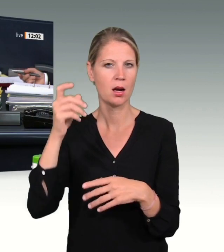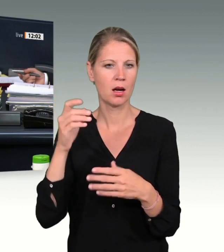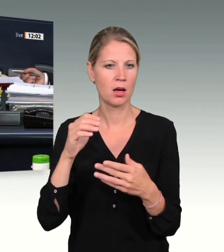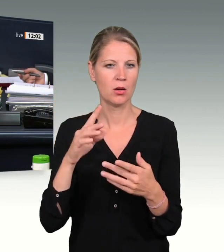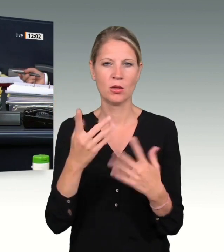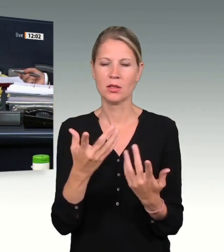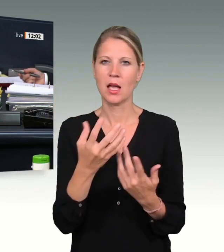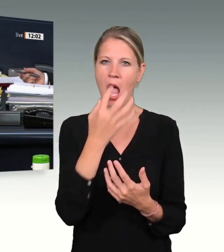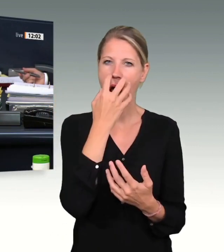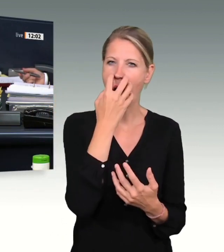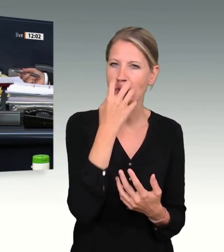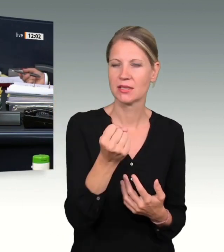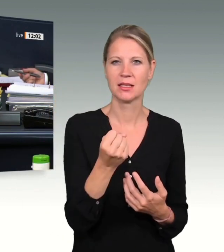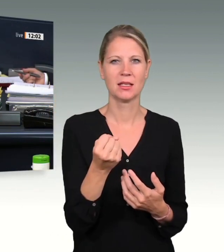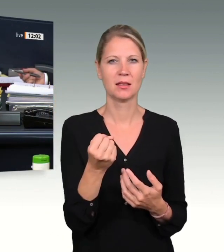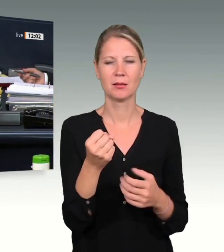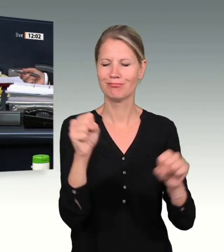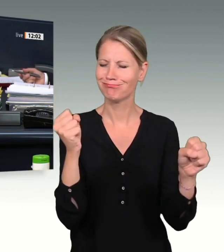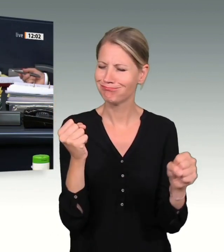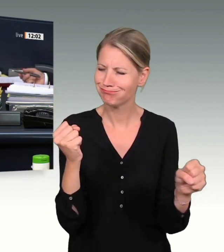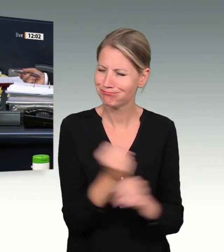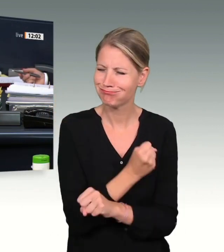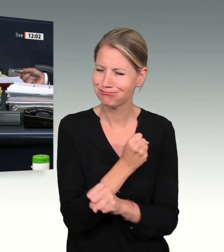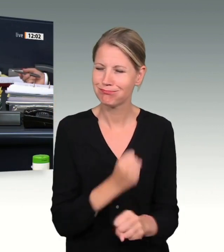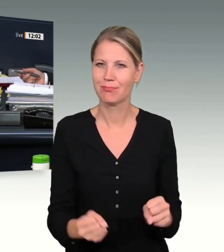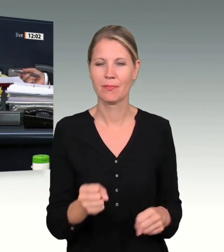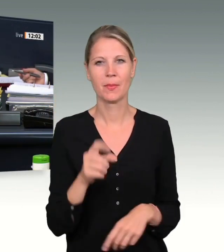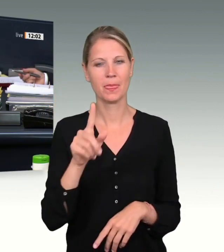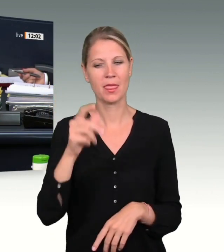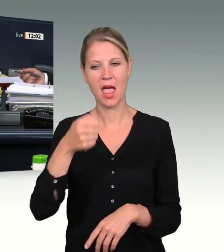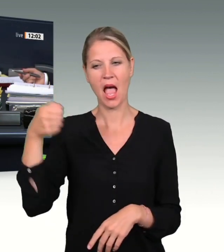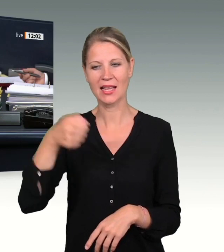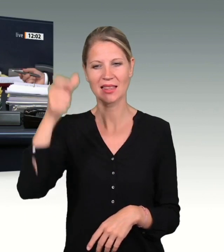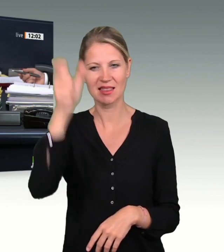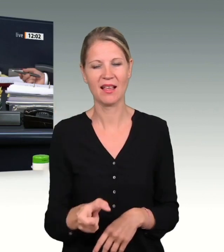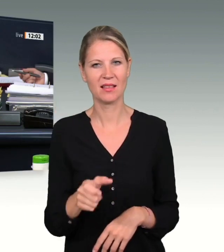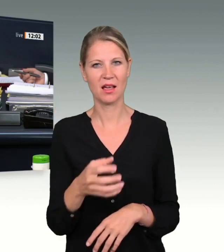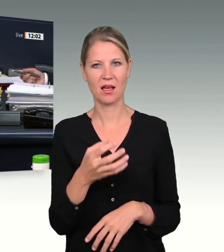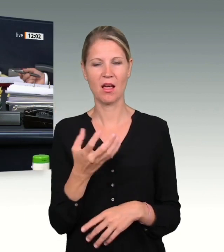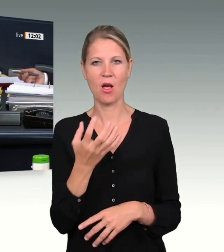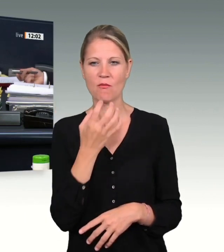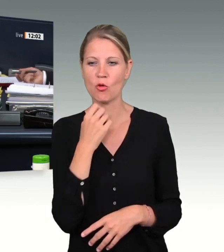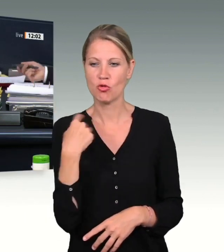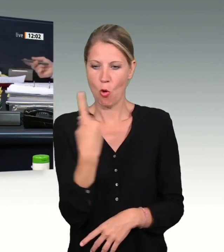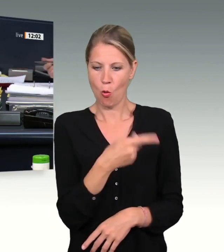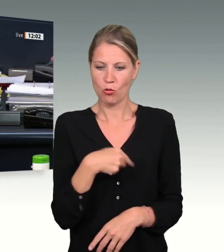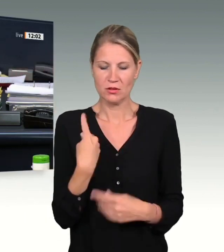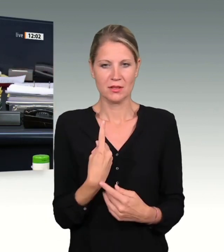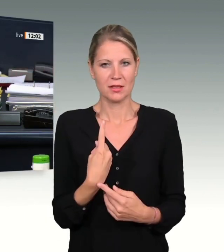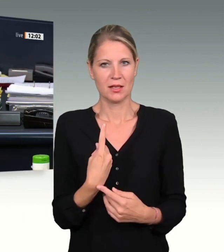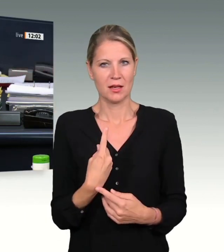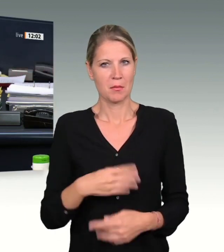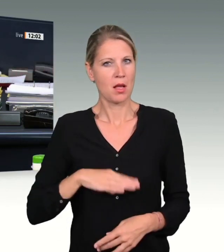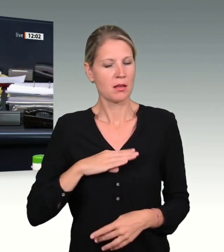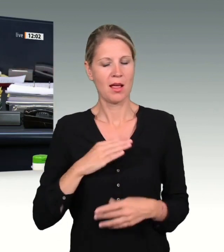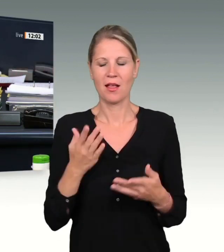der Attentäter wollte unsere Art, in Freiheit zu leben, zerstören. Er wollte Unfrieden stiften,